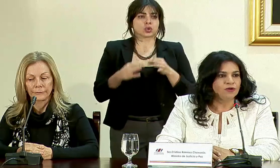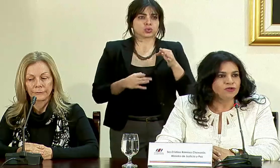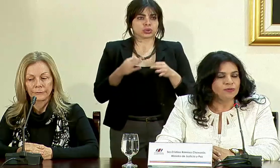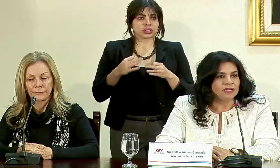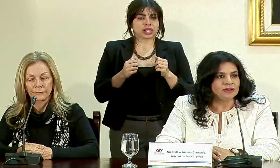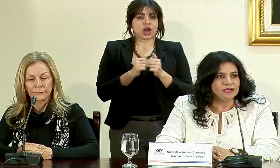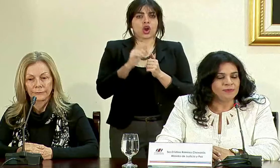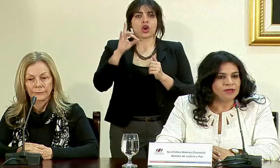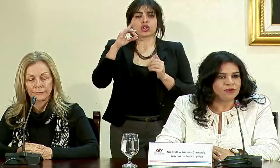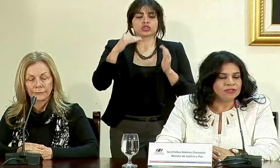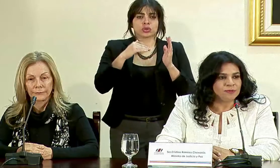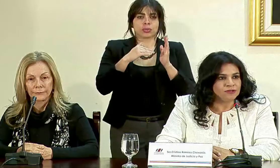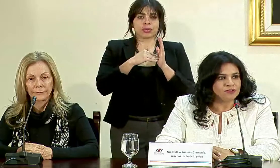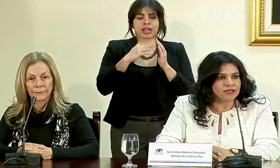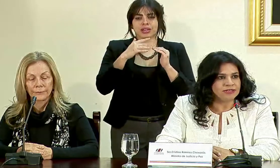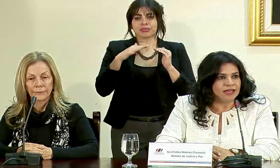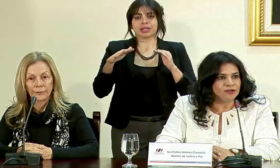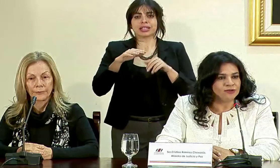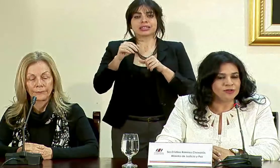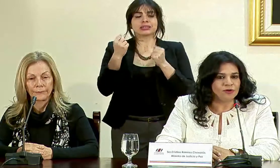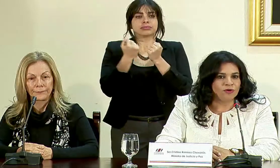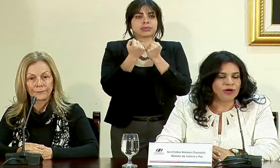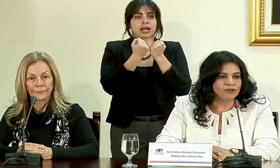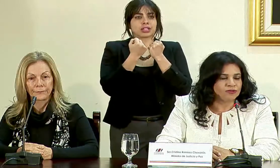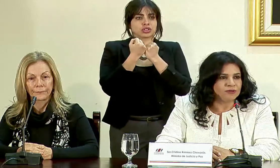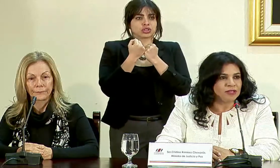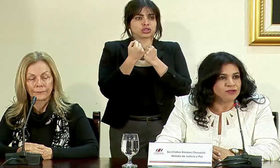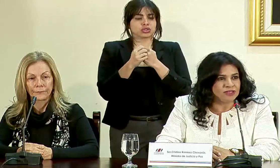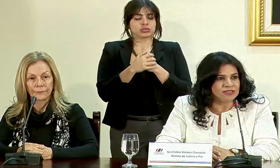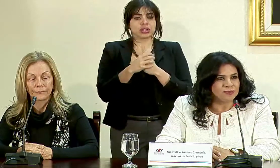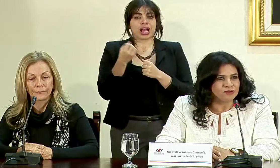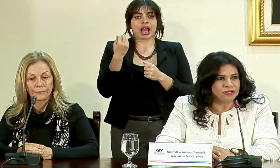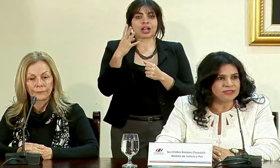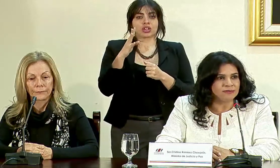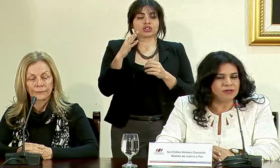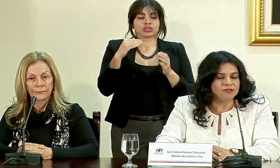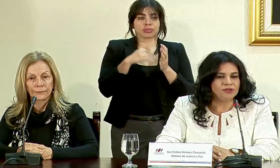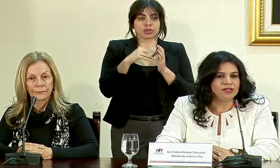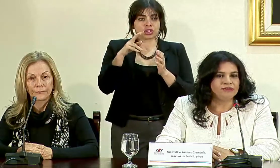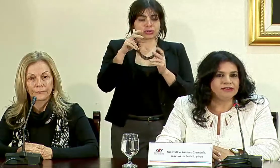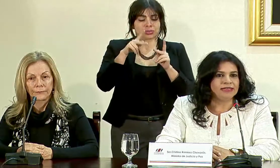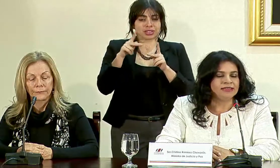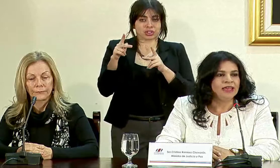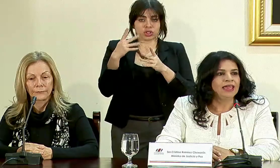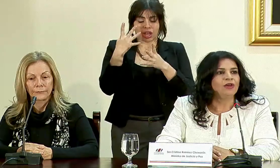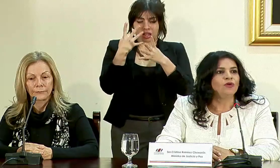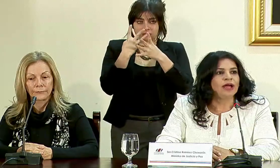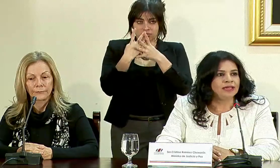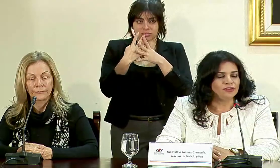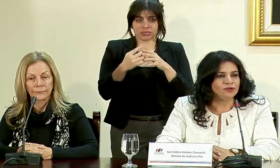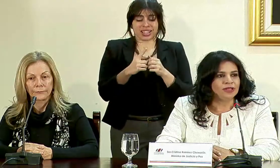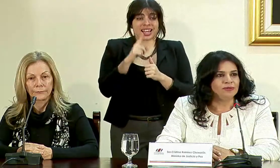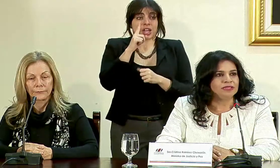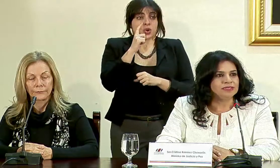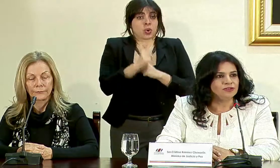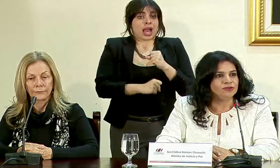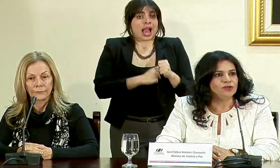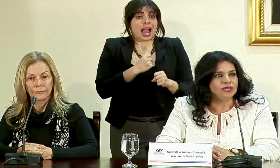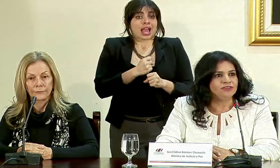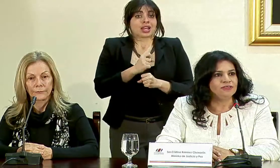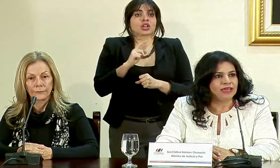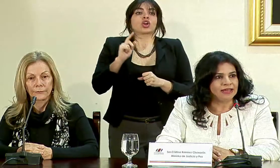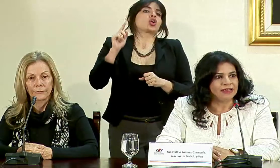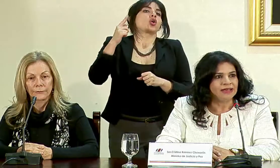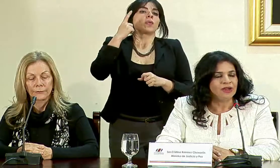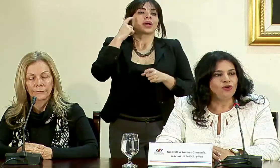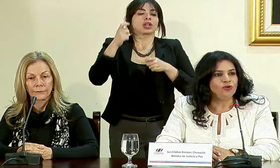con ocho mil y pico de espacios carcelarios con 14 mil doscientas personas en privación de libertad en un año la Administración